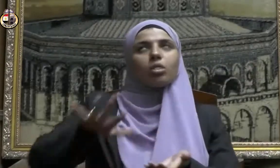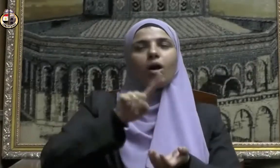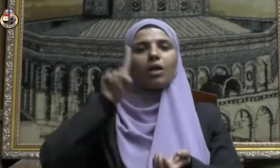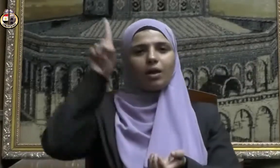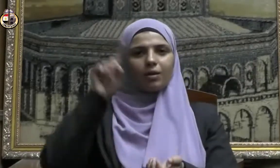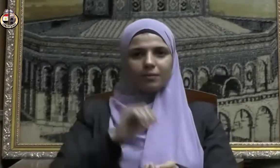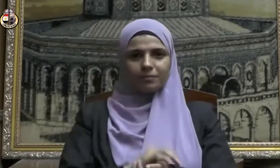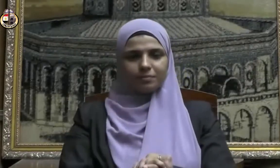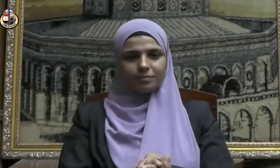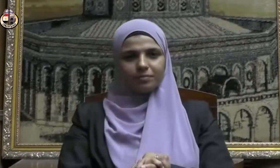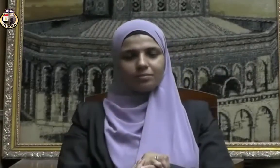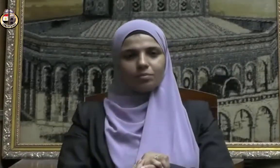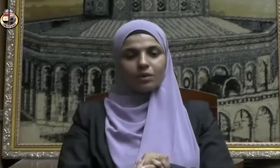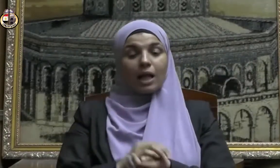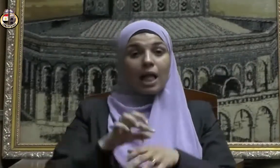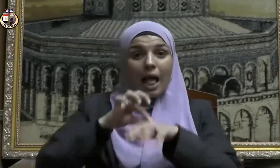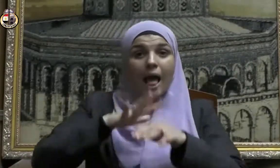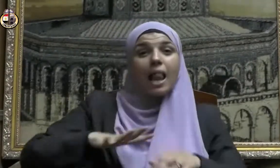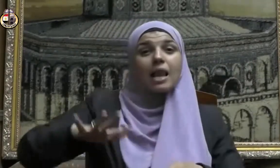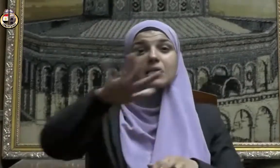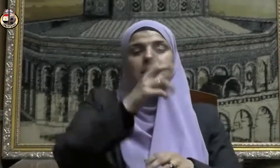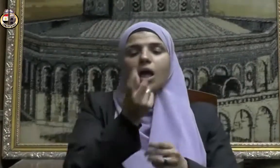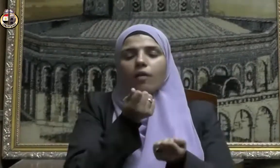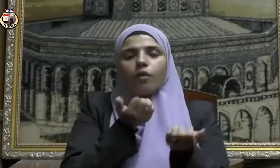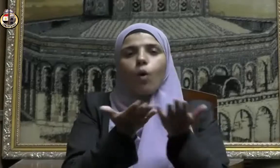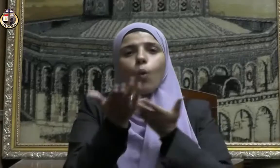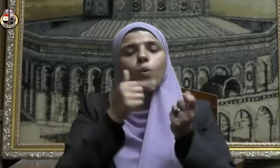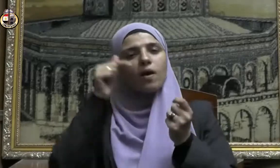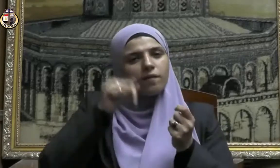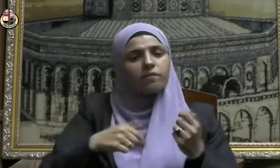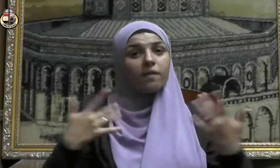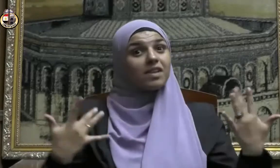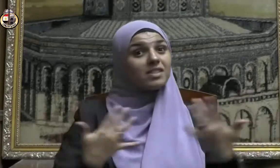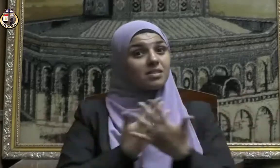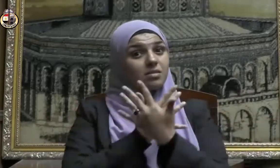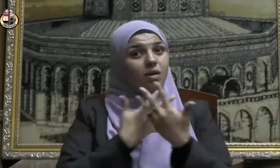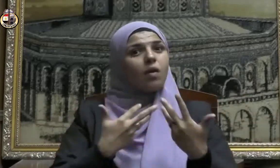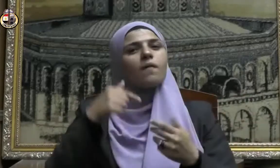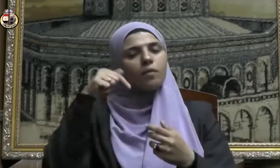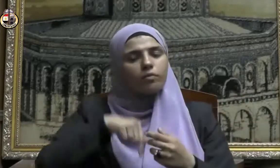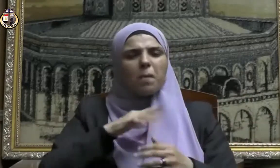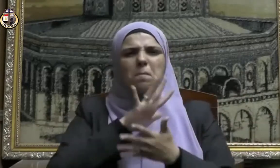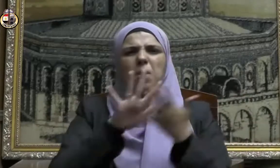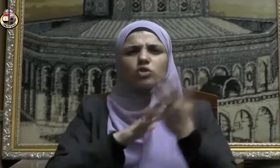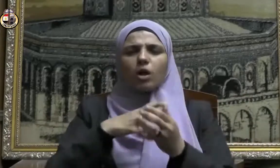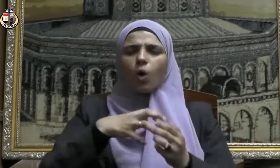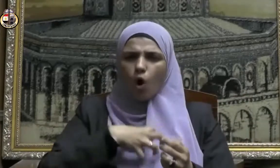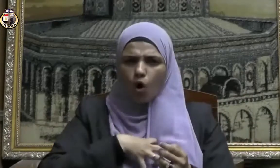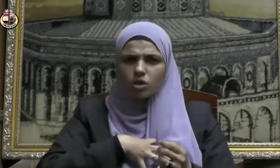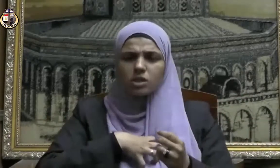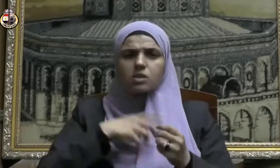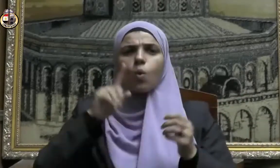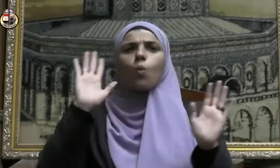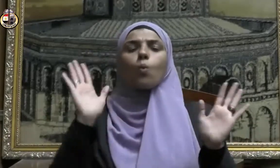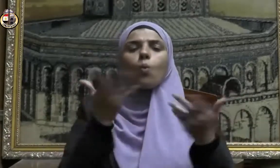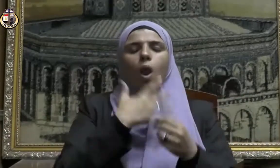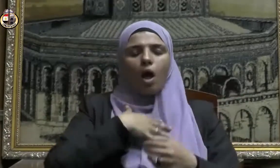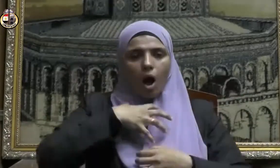الذين ينفقون في السراء والضراء والكاظمين